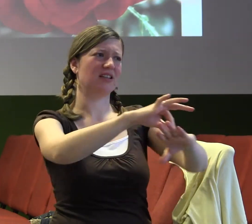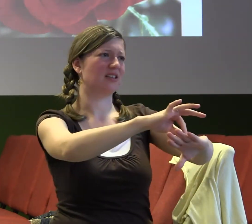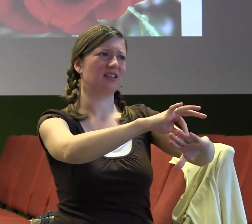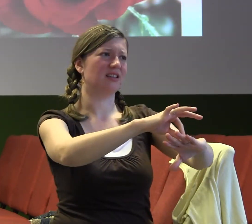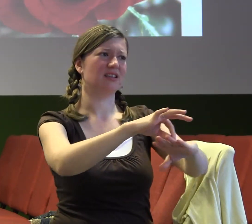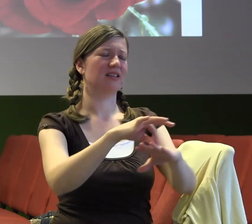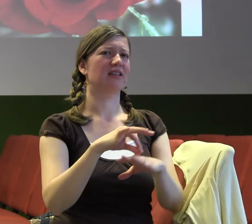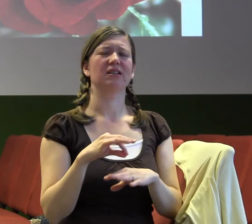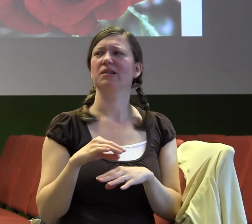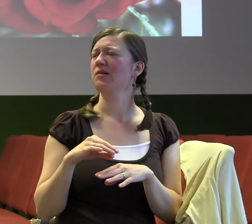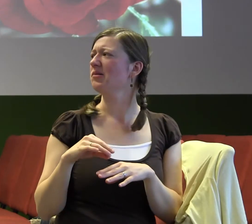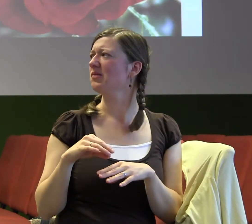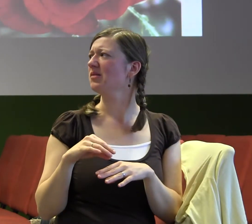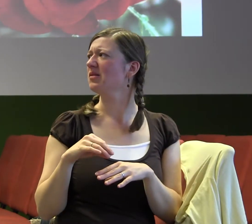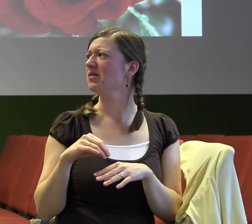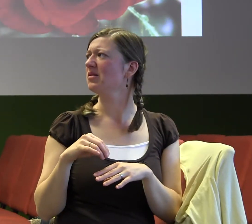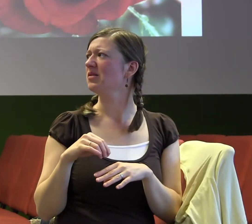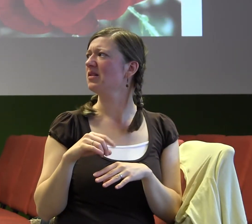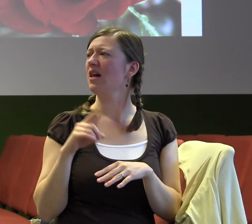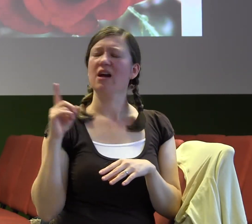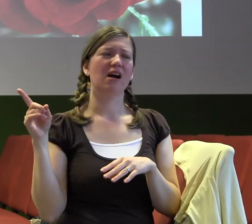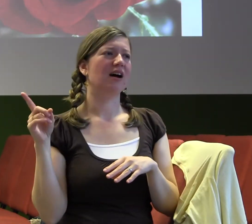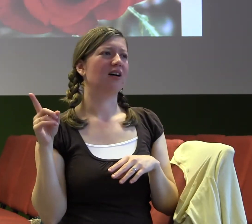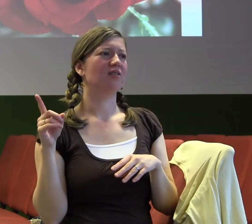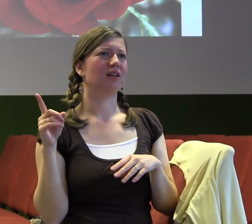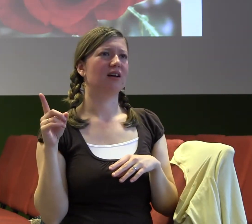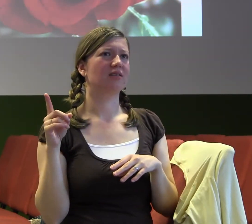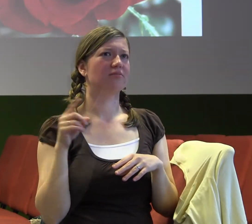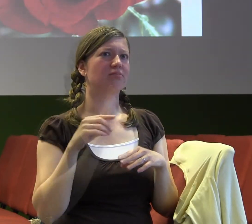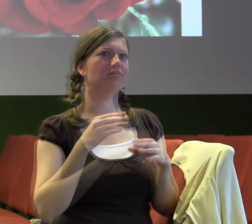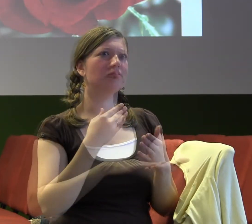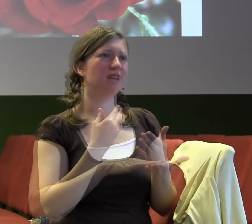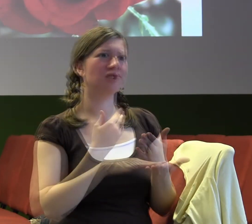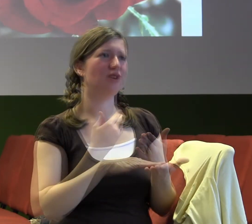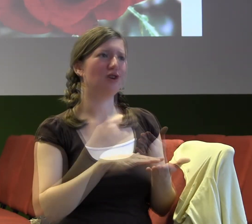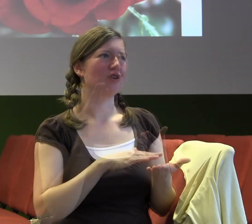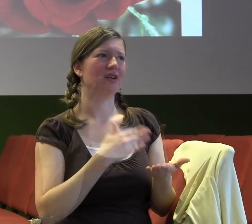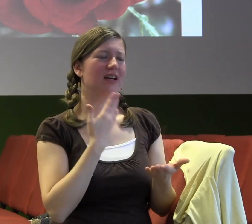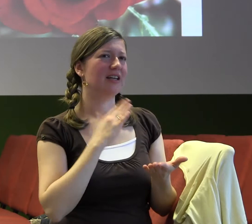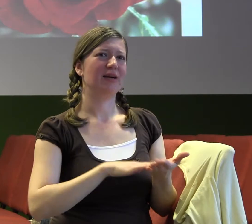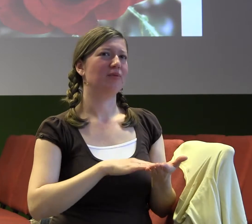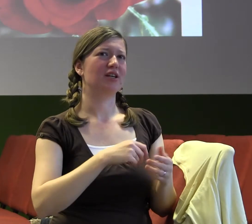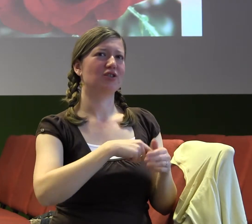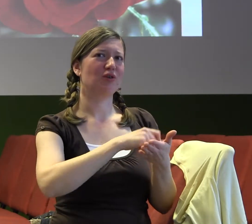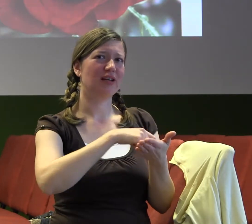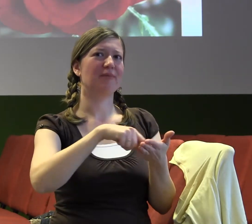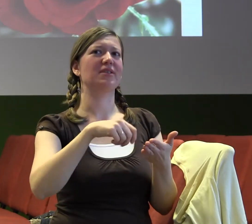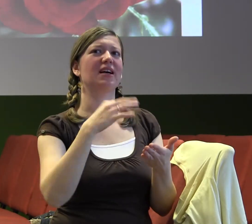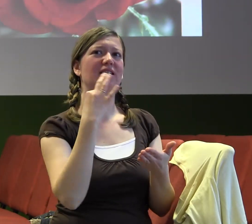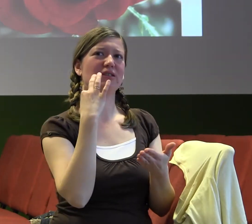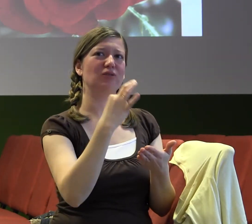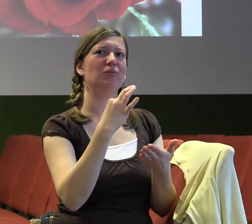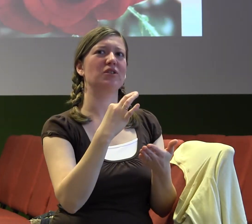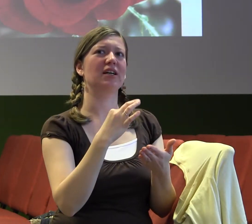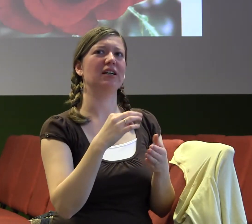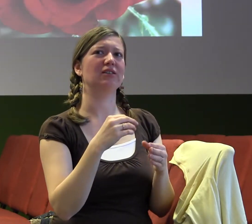prostě nemáš dokončenou tu školu, jak to, že studuješ o rok dele, nebo stačilo, jak se ti taří ve škole. Jednou říkala, že to, jak mluvím o tom vedoucím svojí bakalářky,